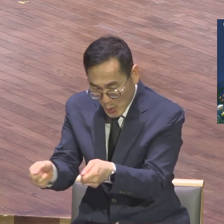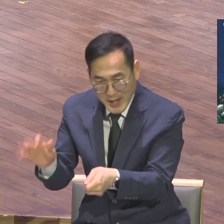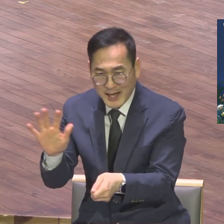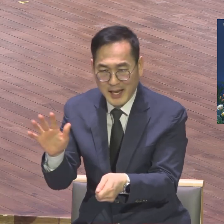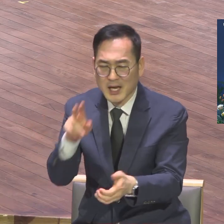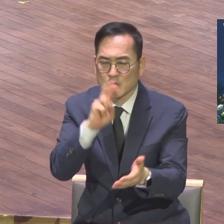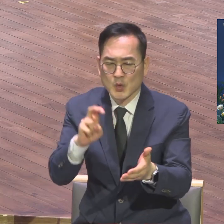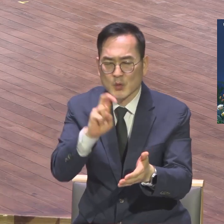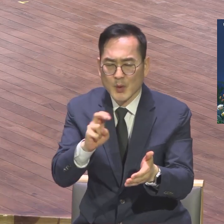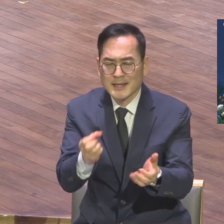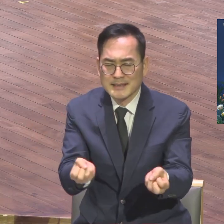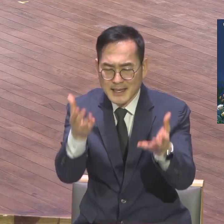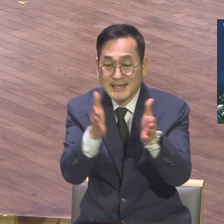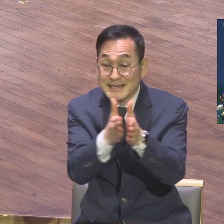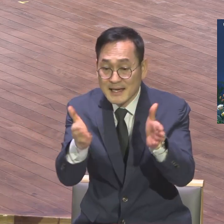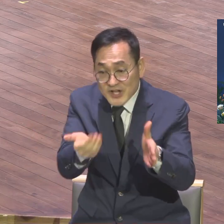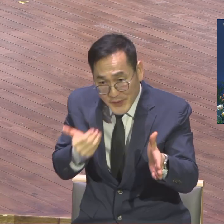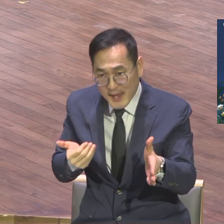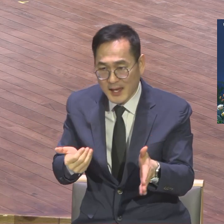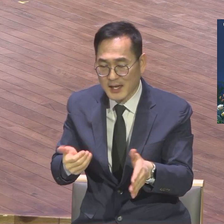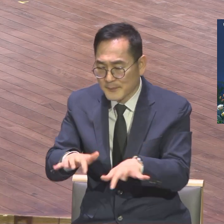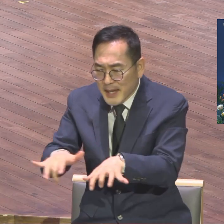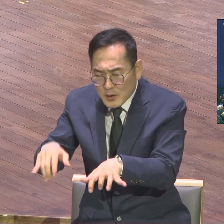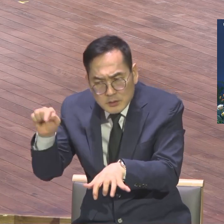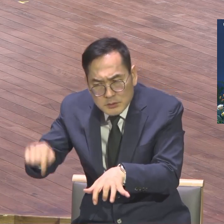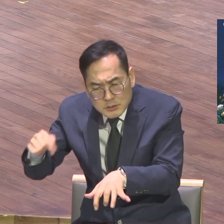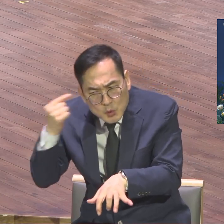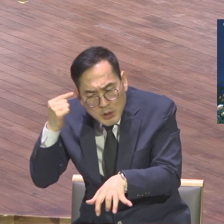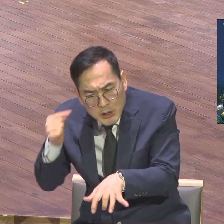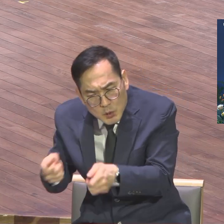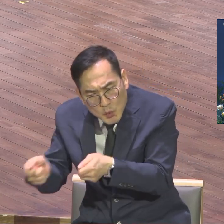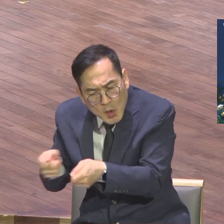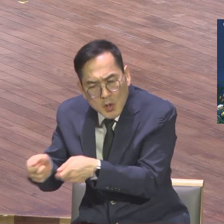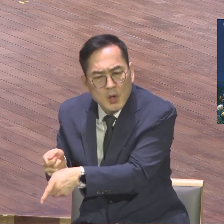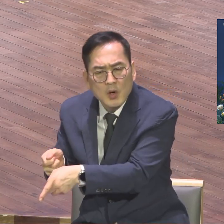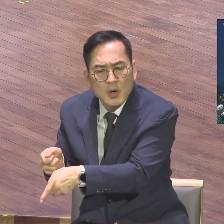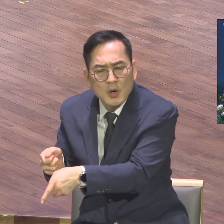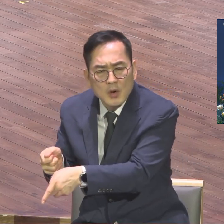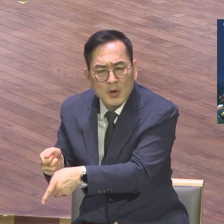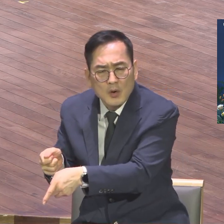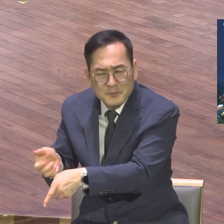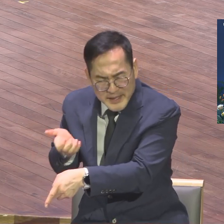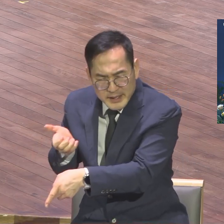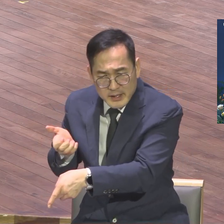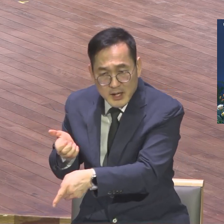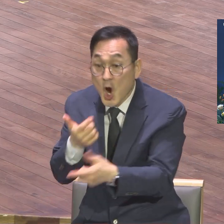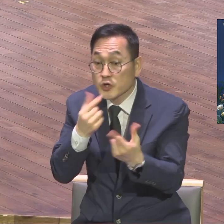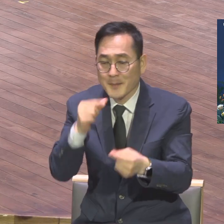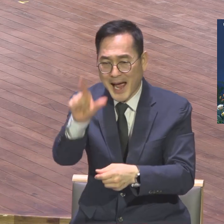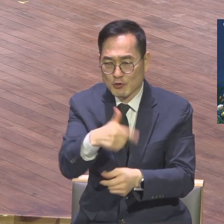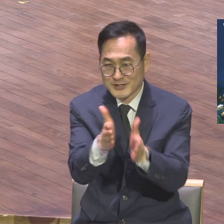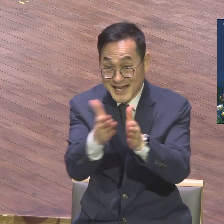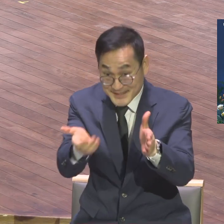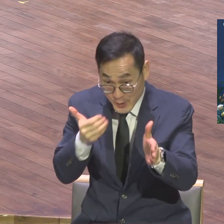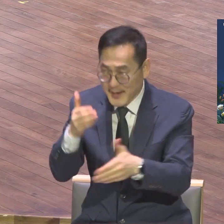조율해야 합니다. 마찬가지로 당신은 하루를 시작하기 전에 당신의 마음을 하나님의 마음에